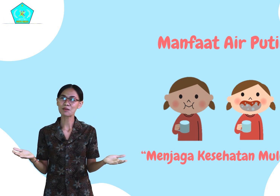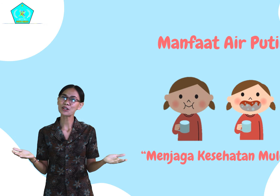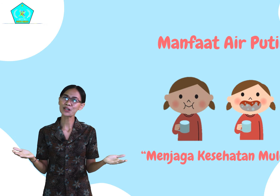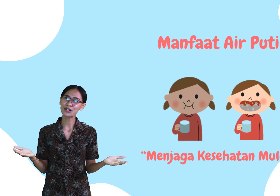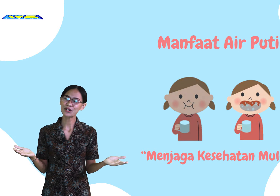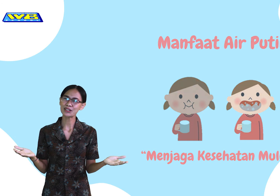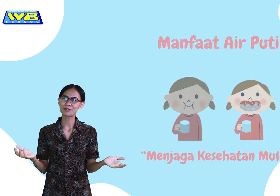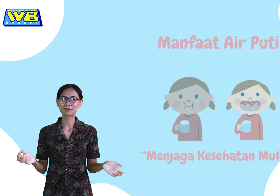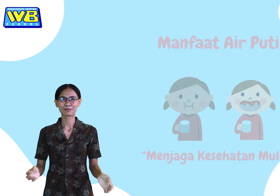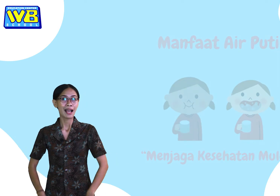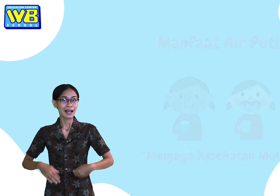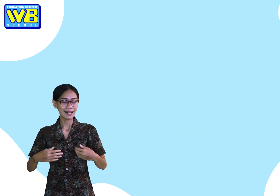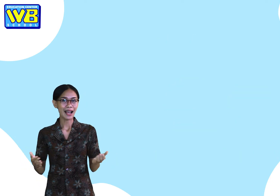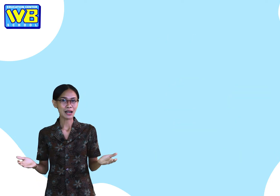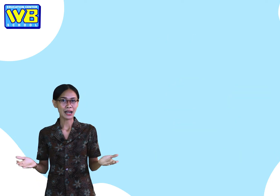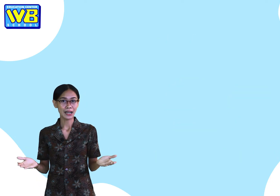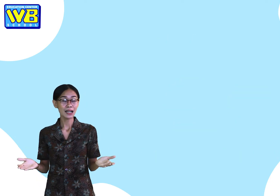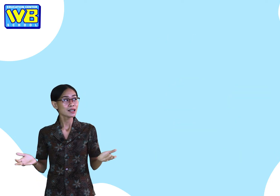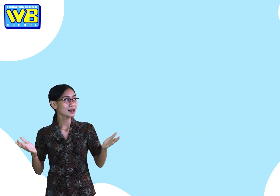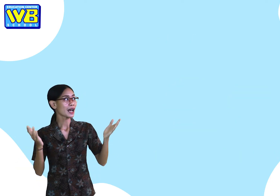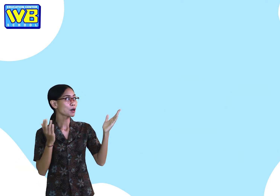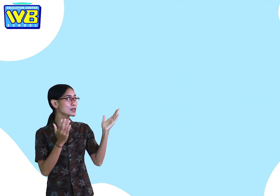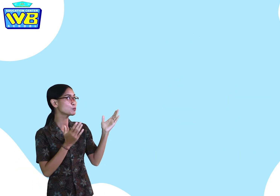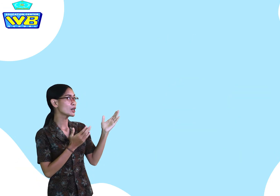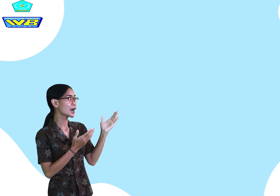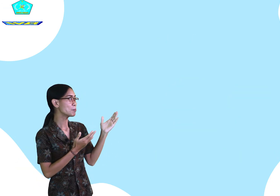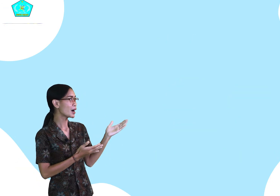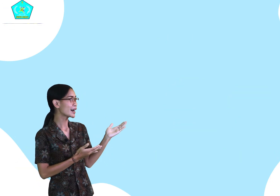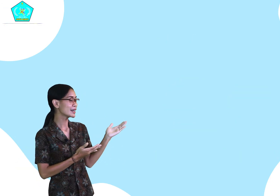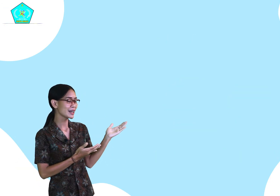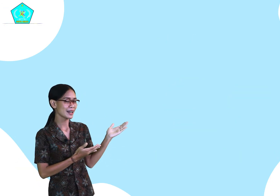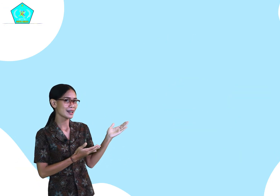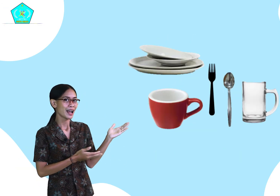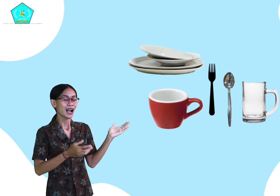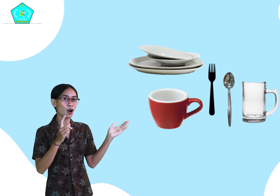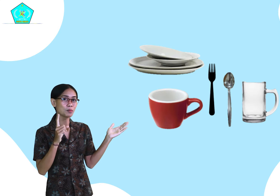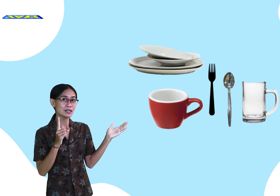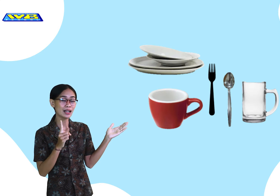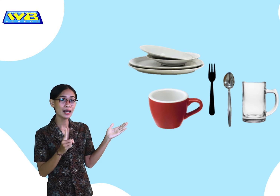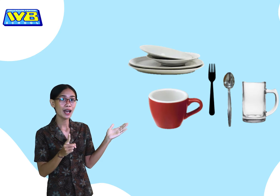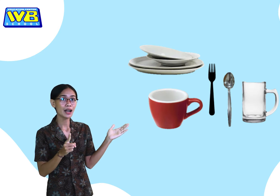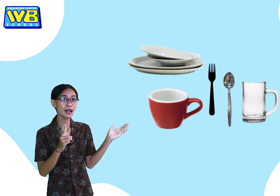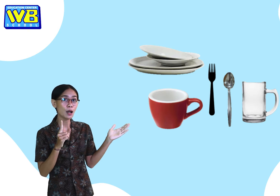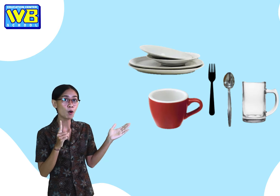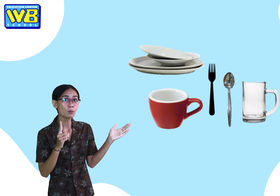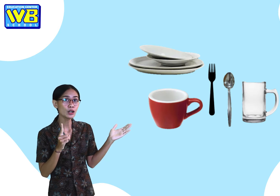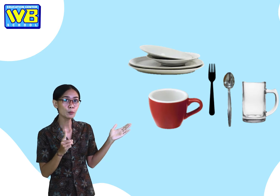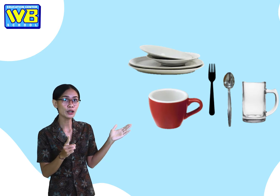mulut. Nah, anak-anak sekarang Miss punya gambar nih. Kalau misalnya anak-anak mau minum di